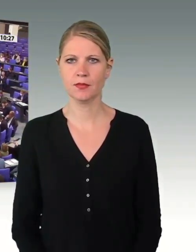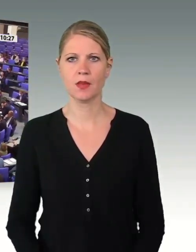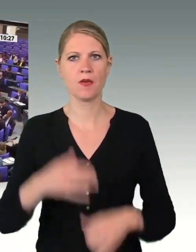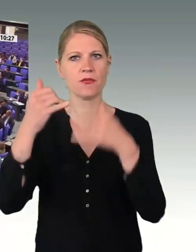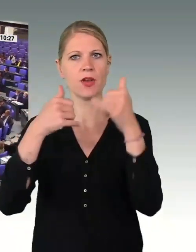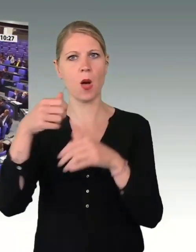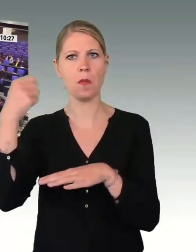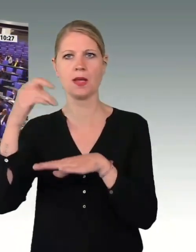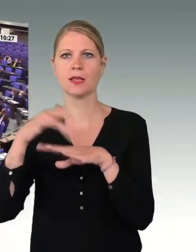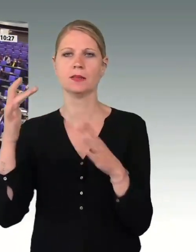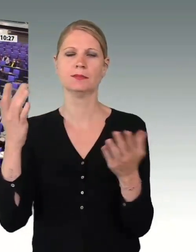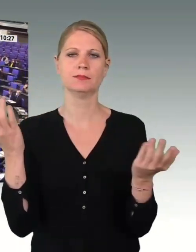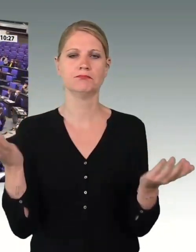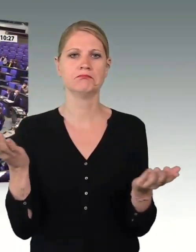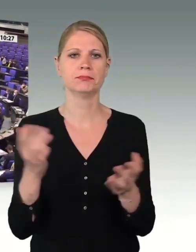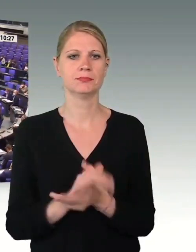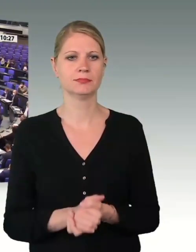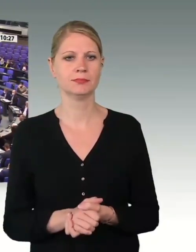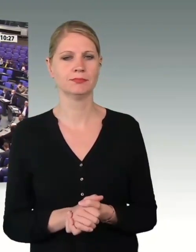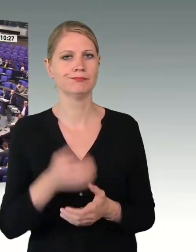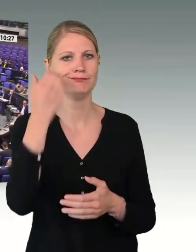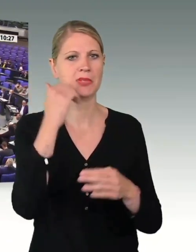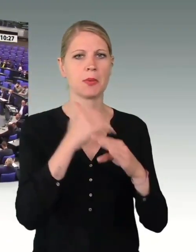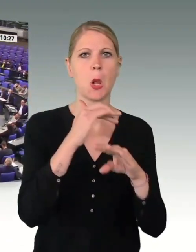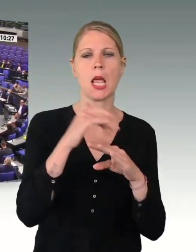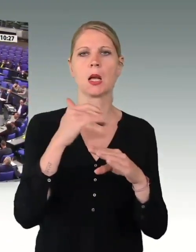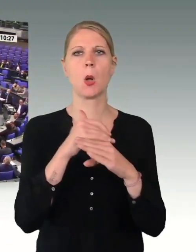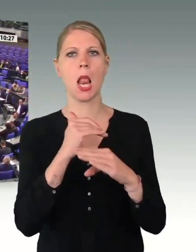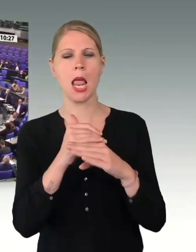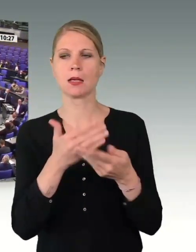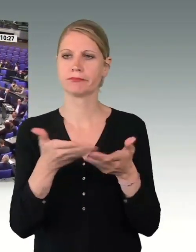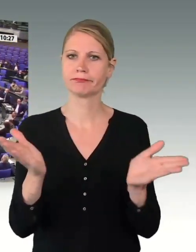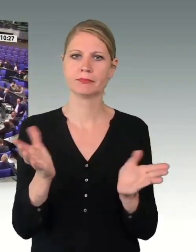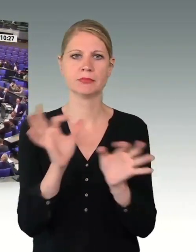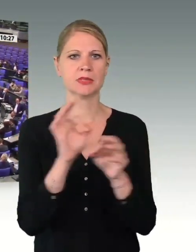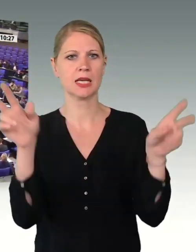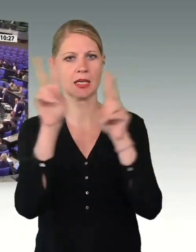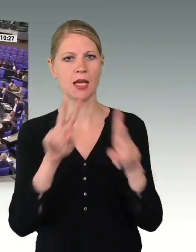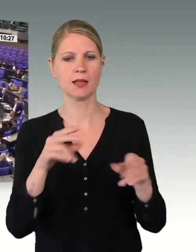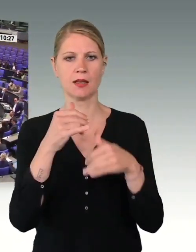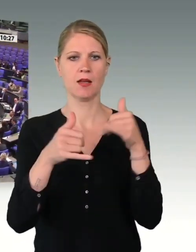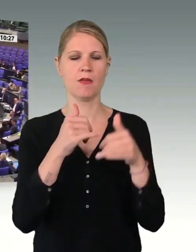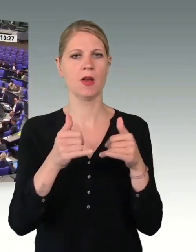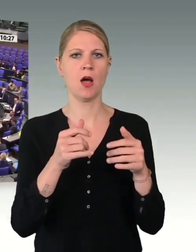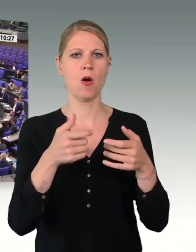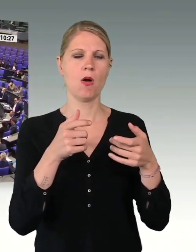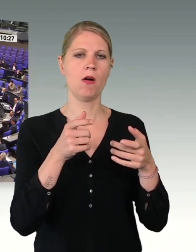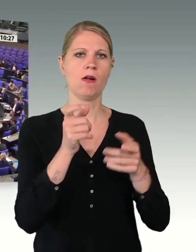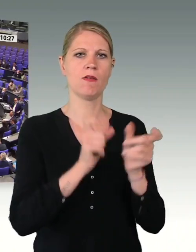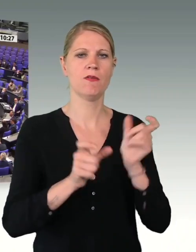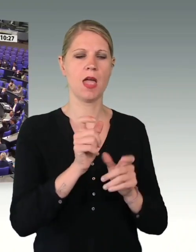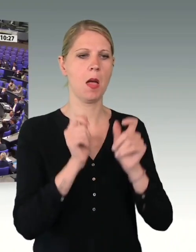Frau Präsidentin! Liebe Kolleginnen und Kollegen! Sehr geehrte Frau Wehrbeauftragte Dr. Högl!